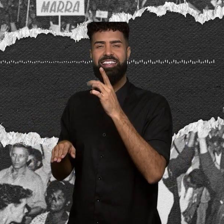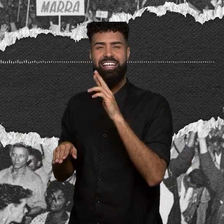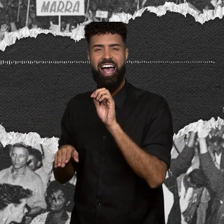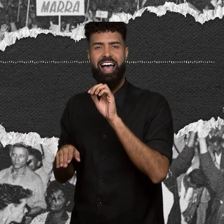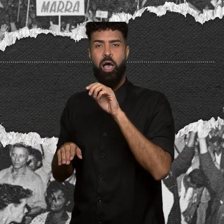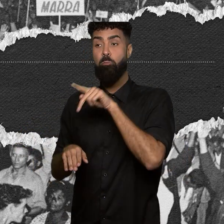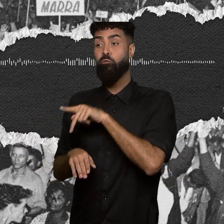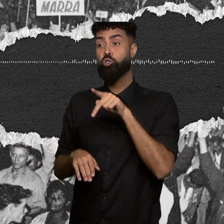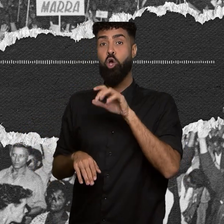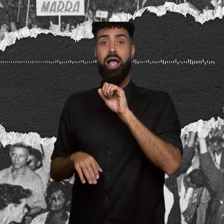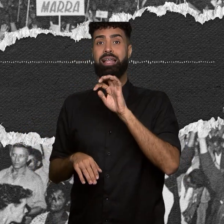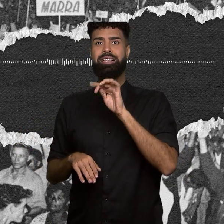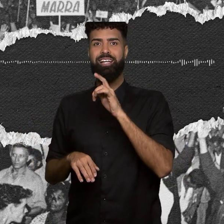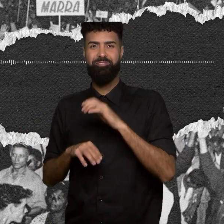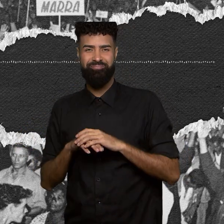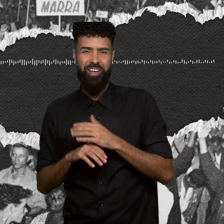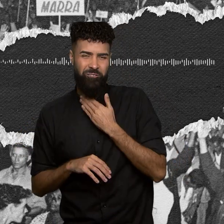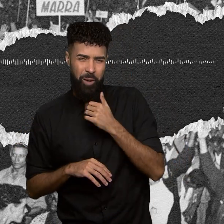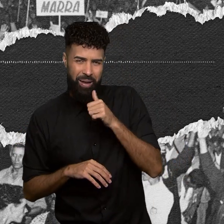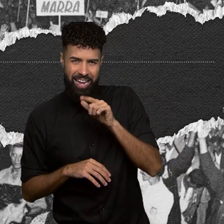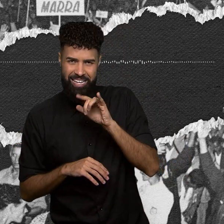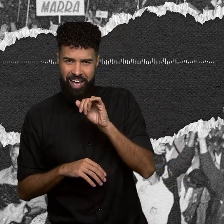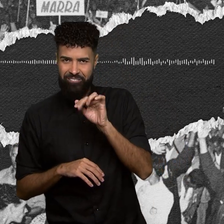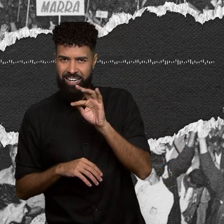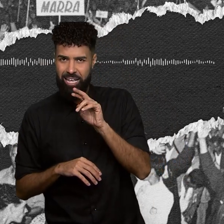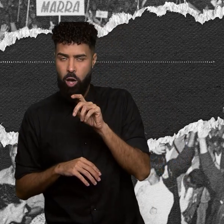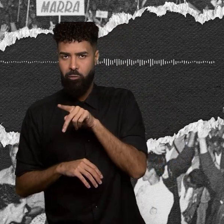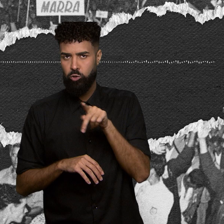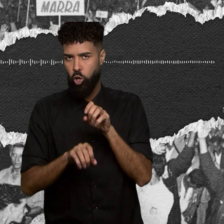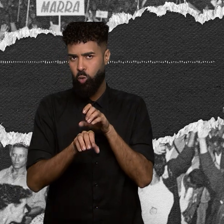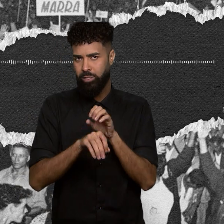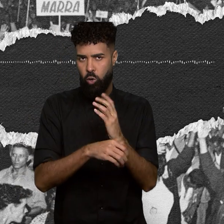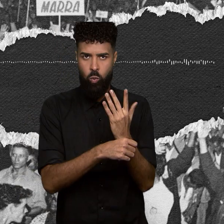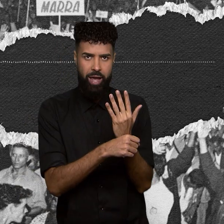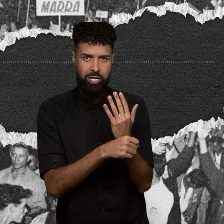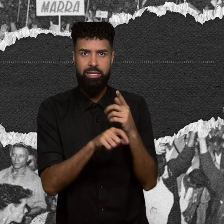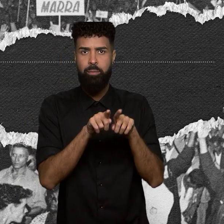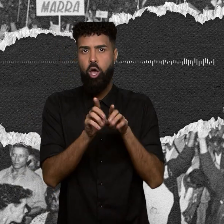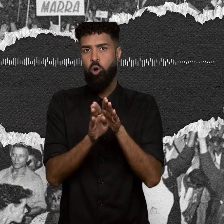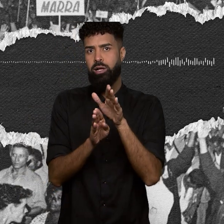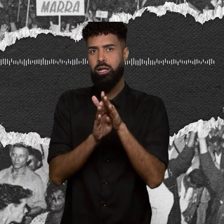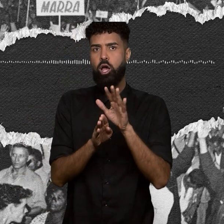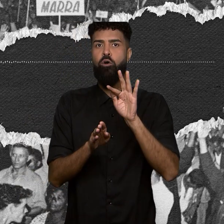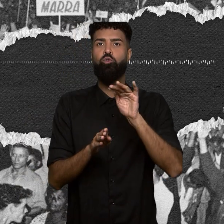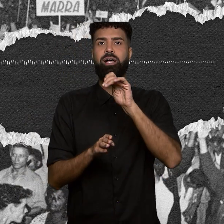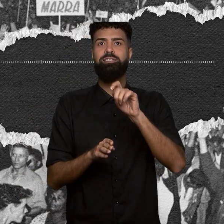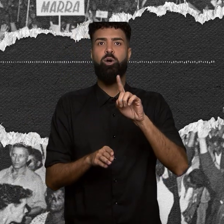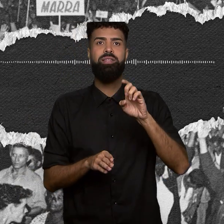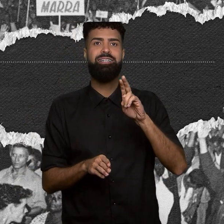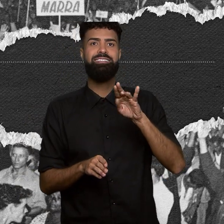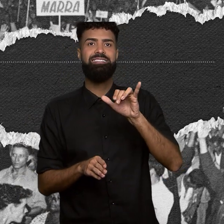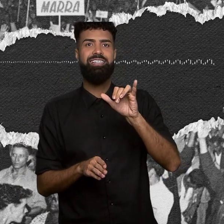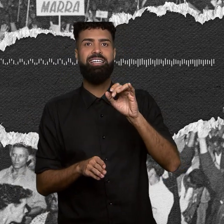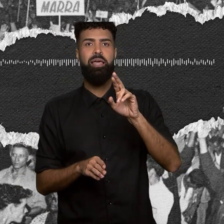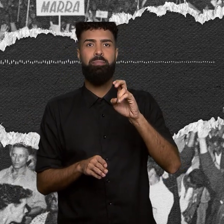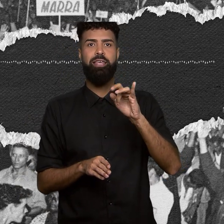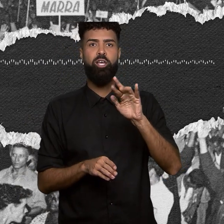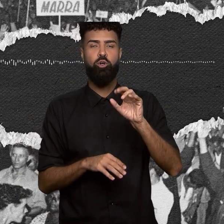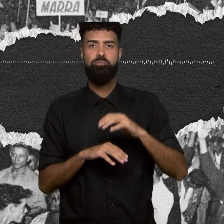De novo, a Lia Faria, professora de educação da UERJ e conselheira da Fundação Darcy Ribeiro. Aí deram cursos mais